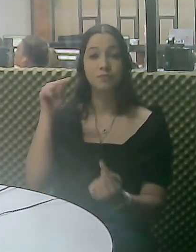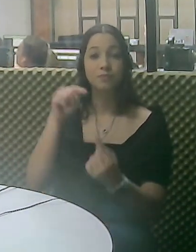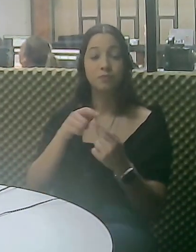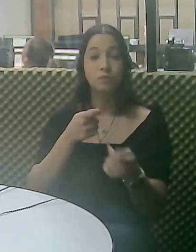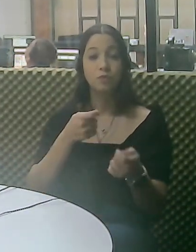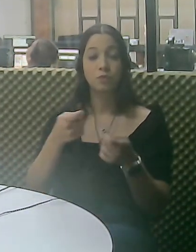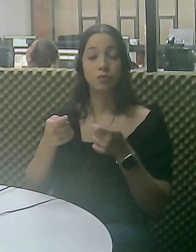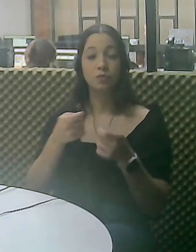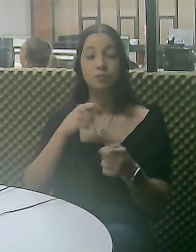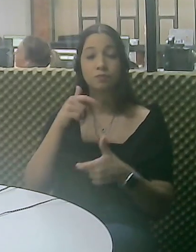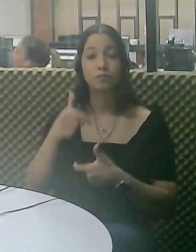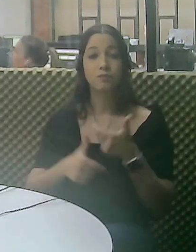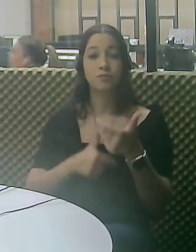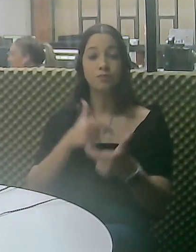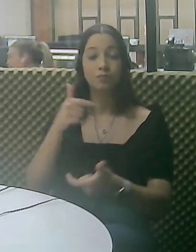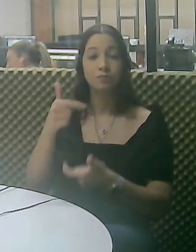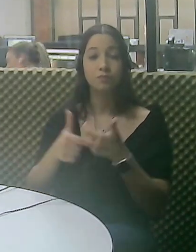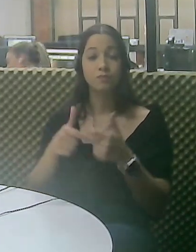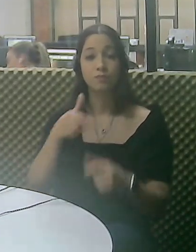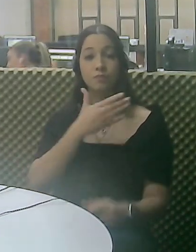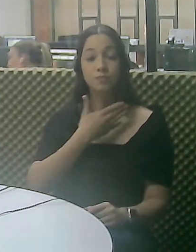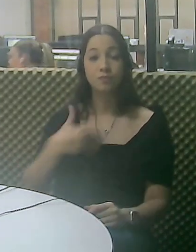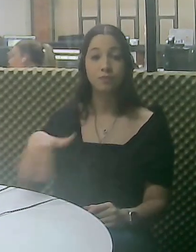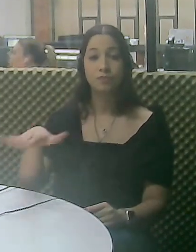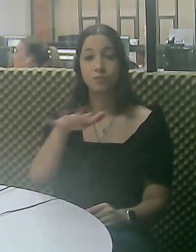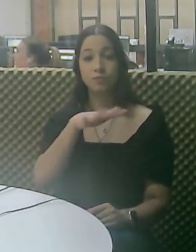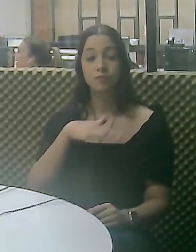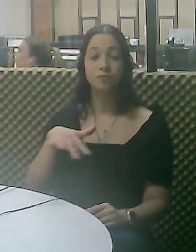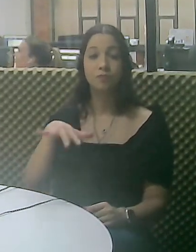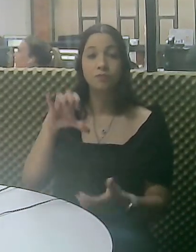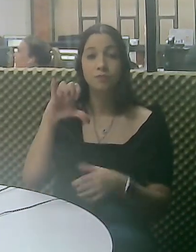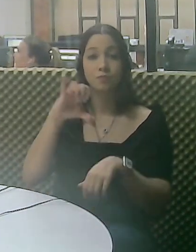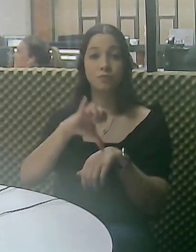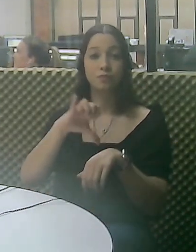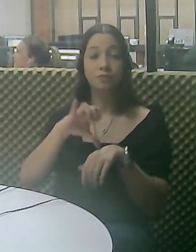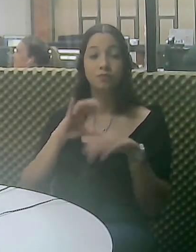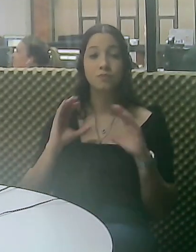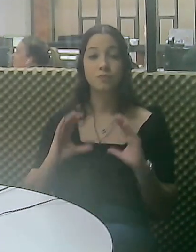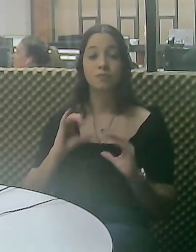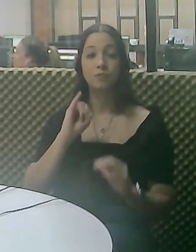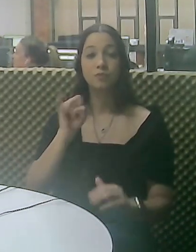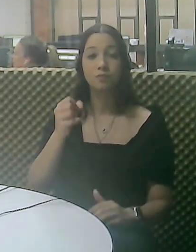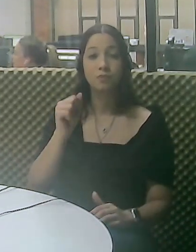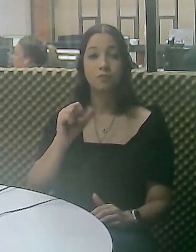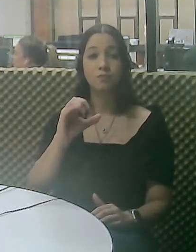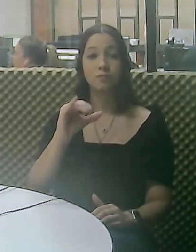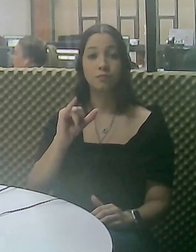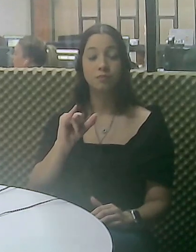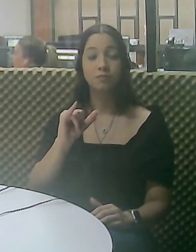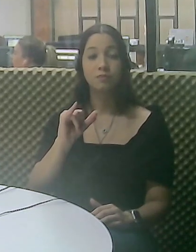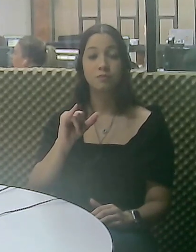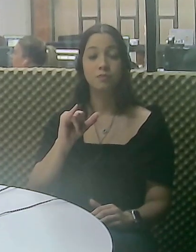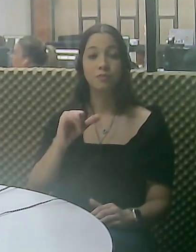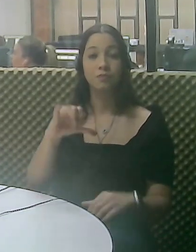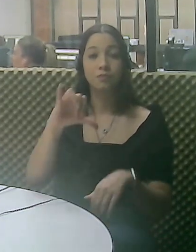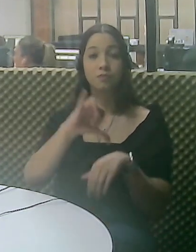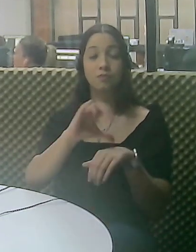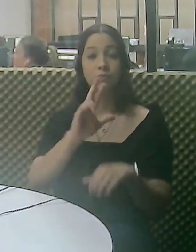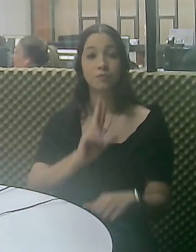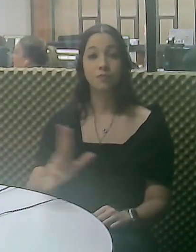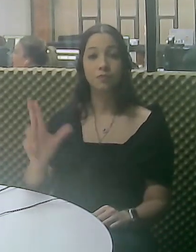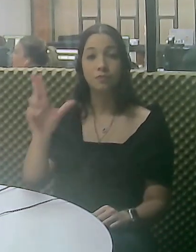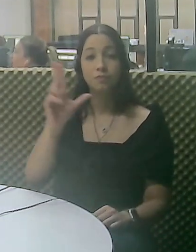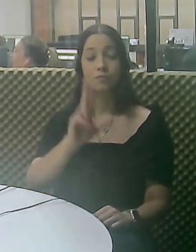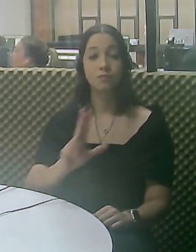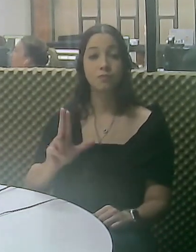ocupar um dos boxes do condomínio público voltado ao comércio e prestação de serviços em área pública e localizado na Praça